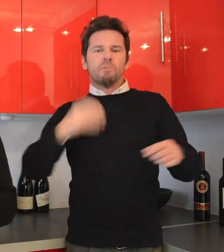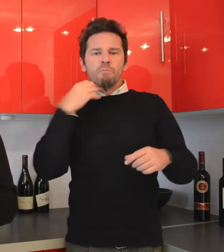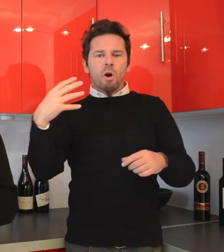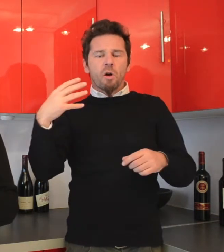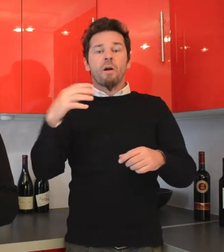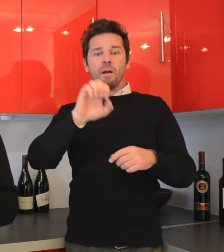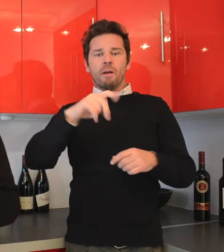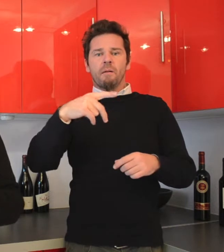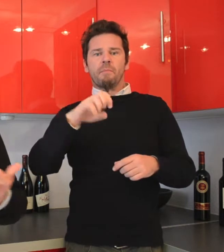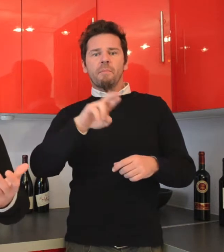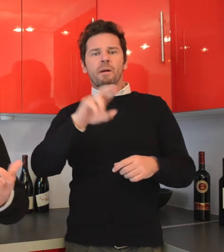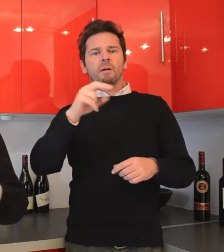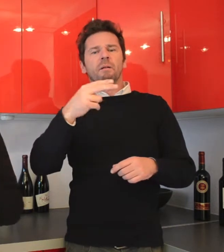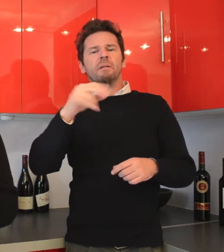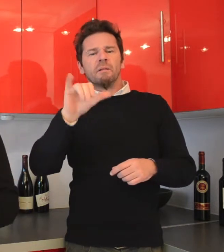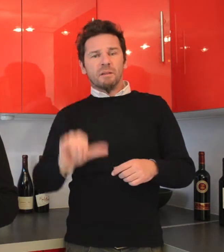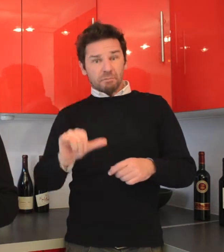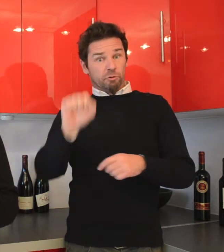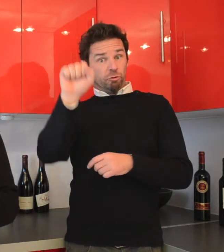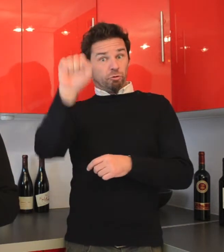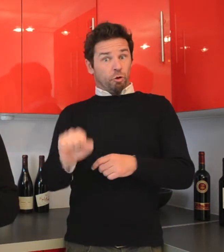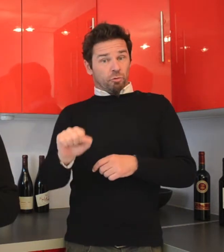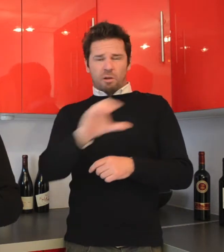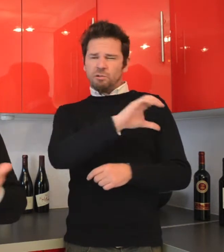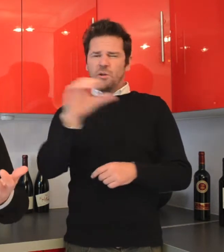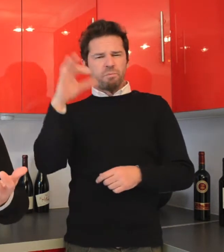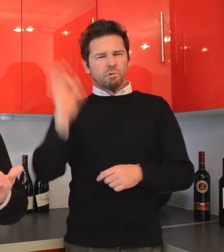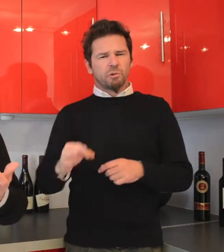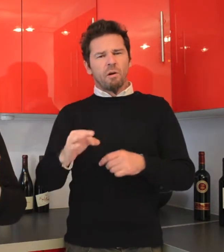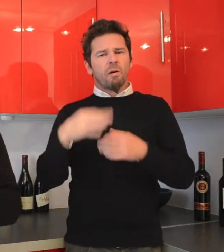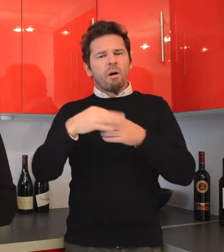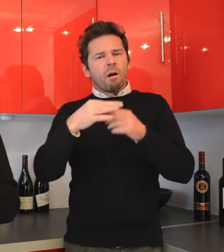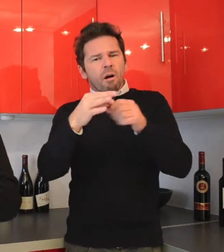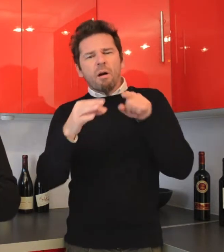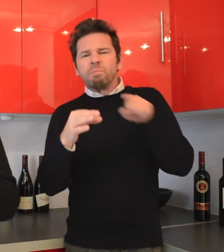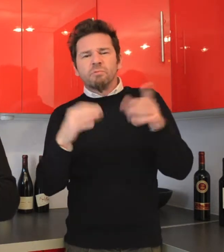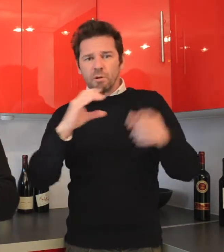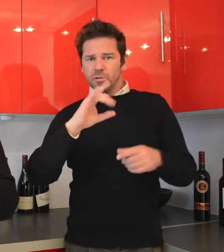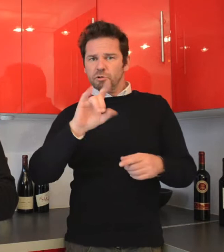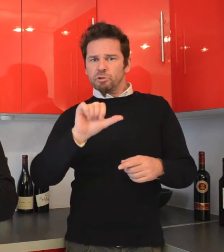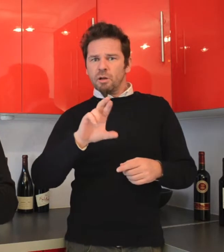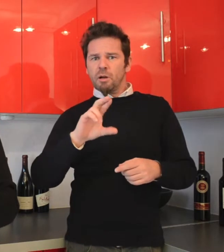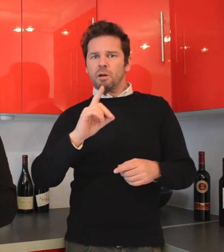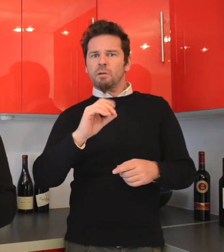et qui est fait à 100% avec du charbonnet.'est donc un Blanc de Blancs de la maison Paul Lebrun.